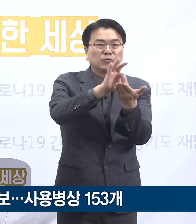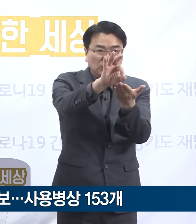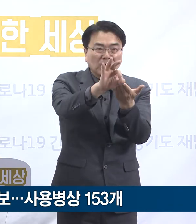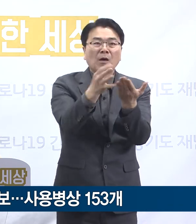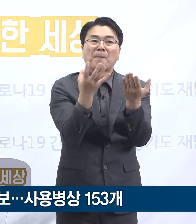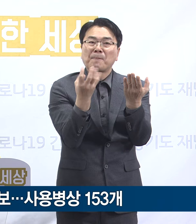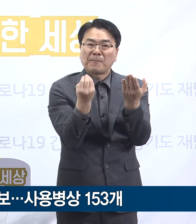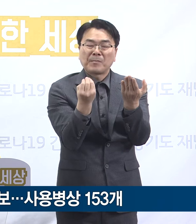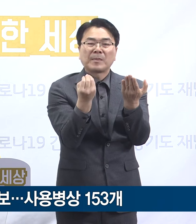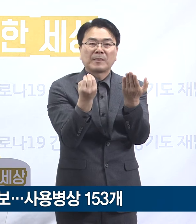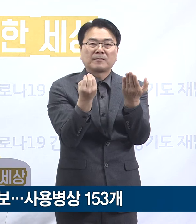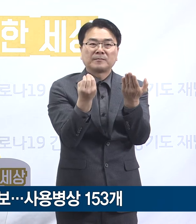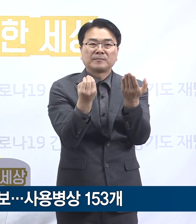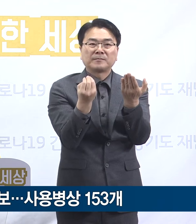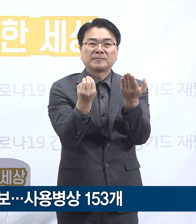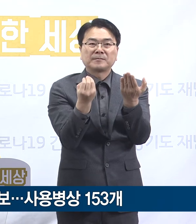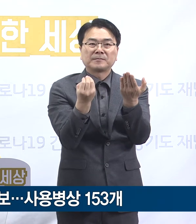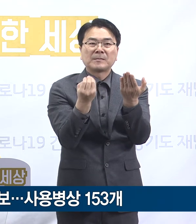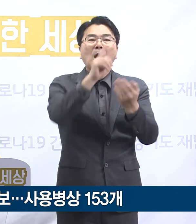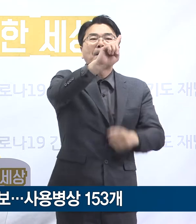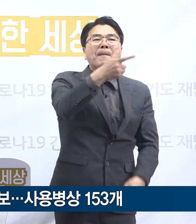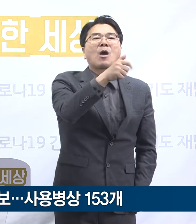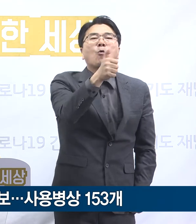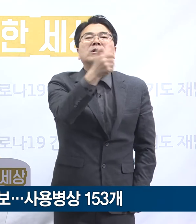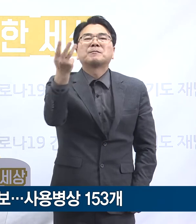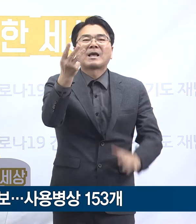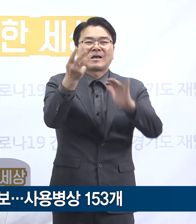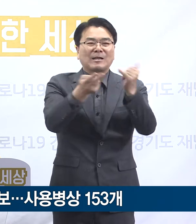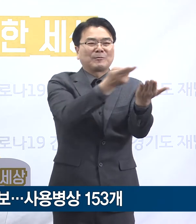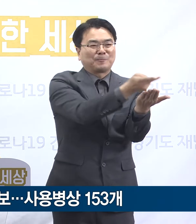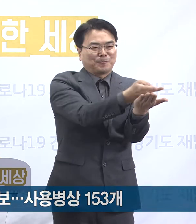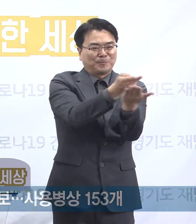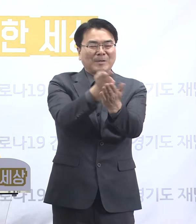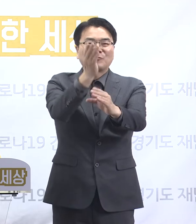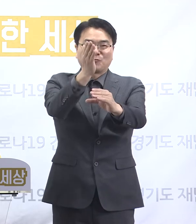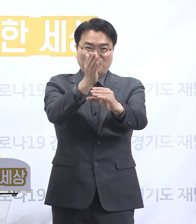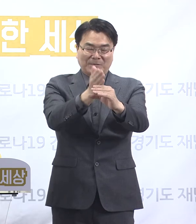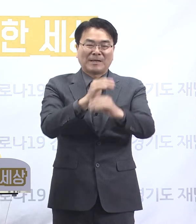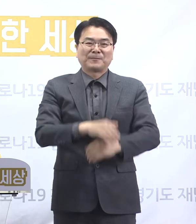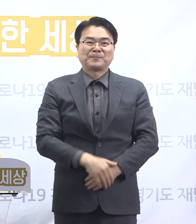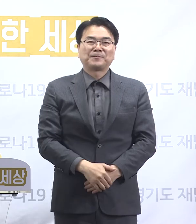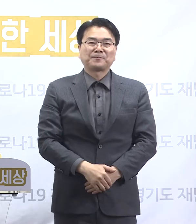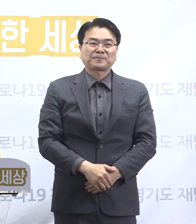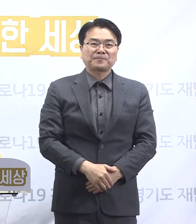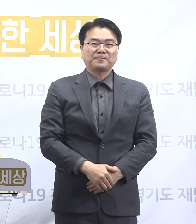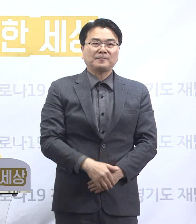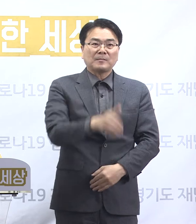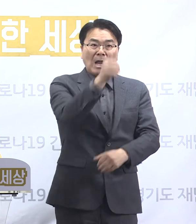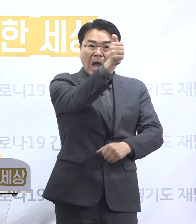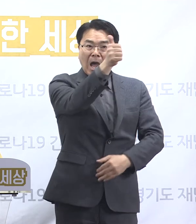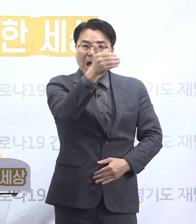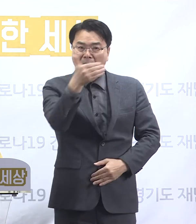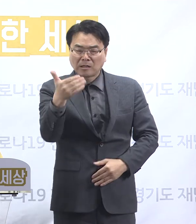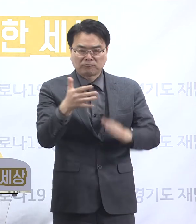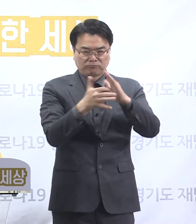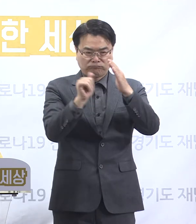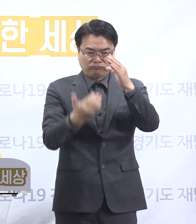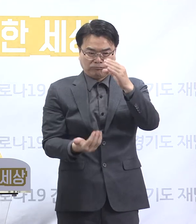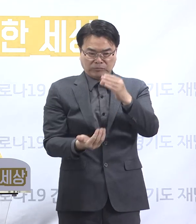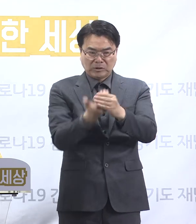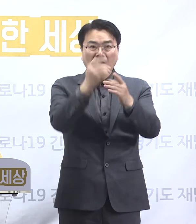병상은 32.1%인 153병상입니다. 하남시 가족 확진 사례에 대해